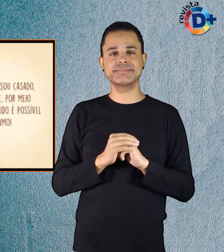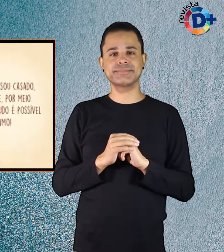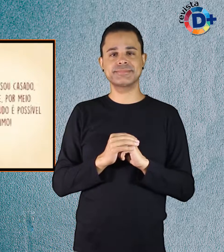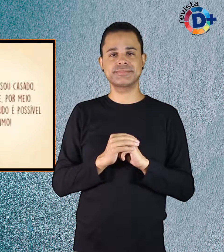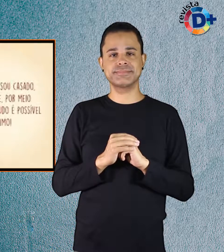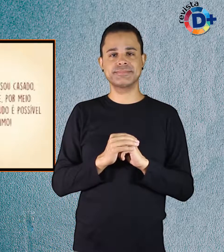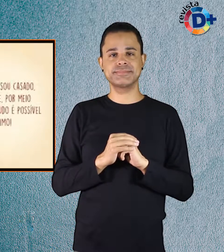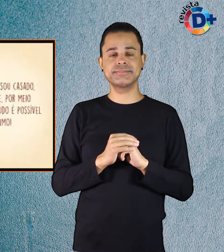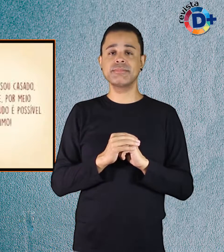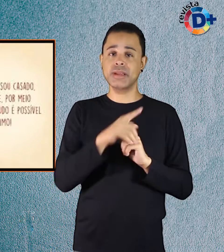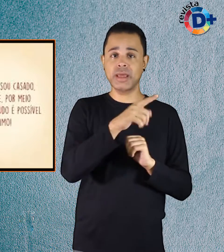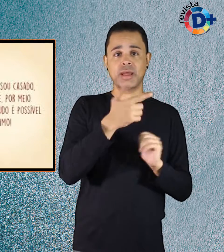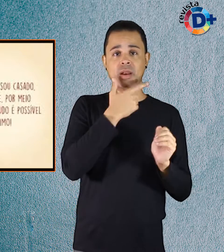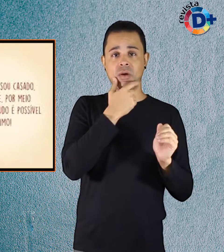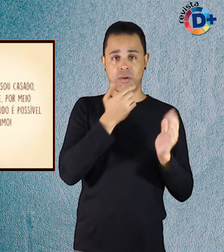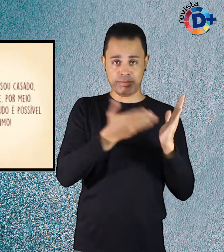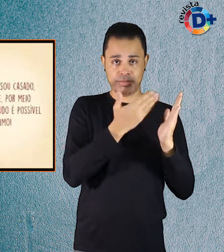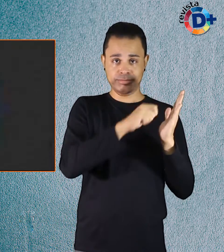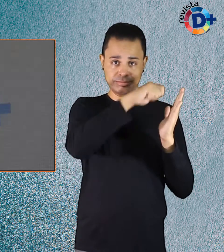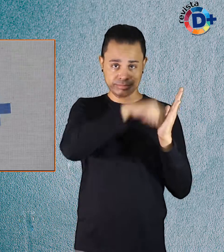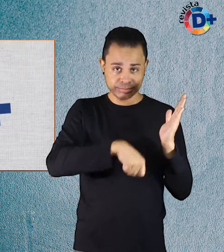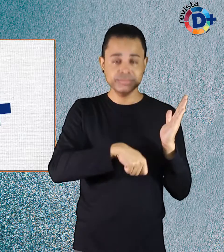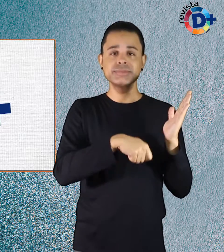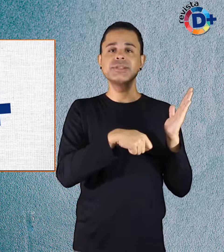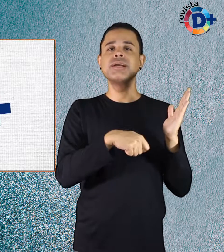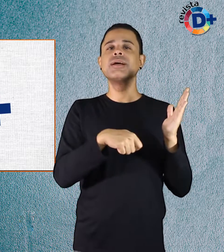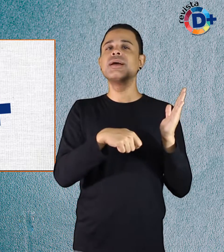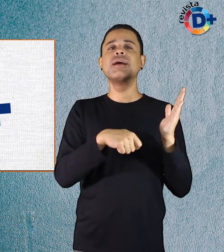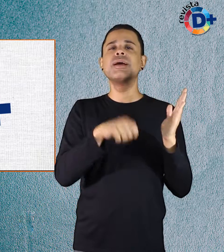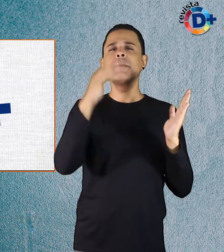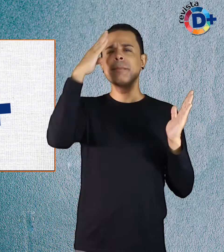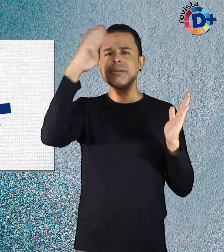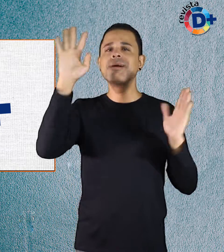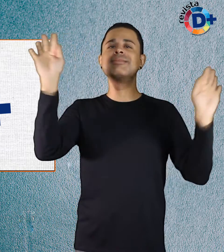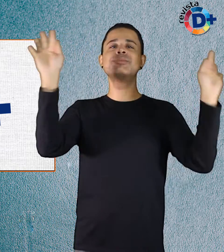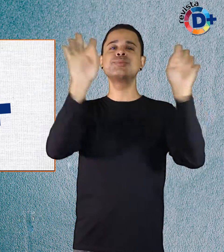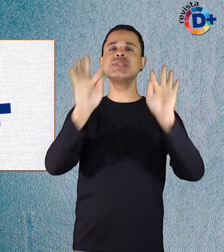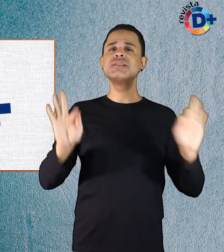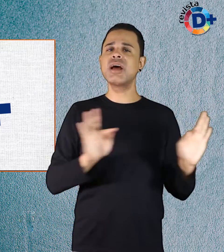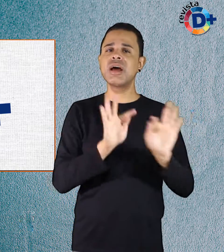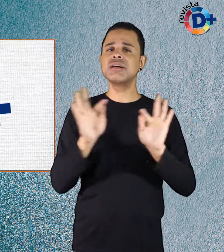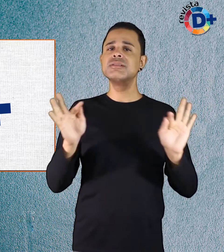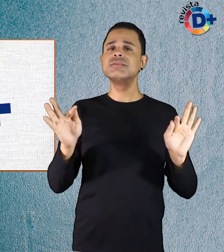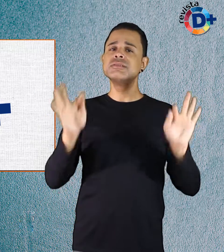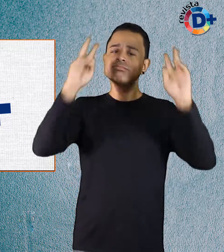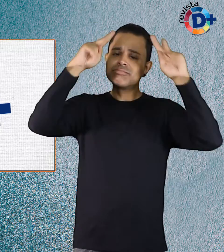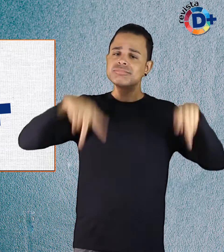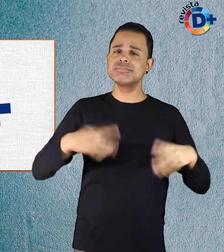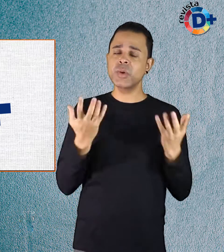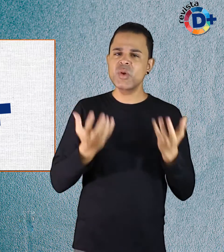O autor apresenta ainda a felicidade como escolha. Mesmo em meio às dificuldades,